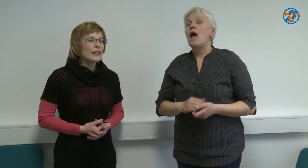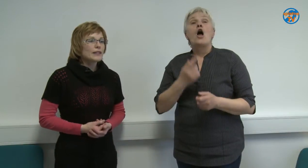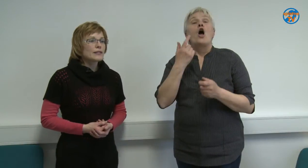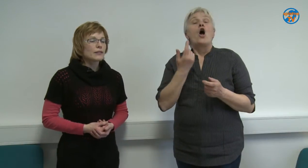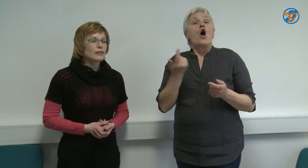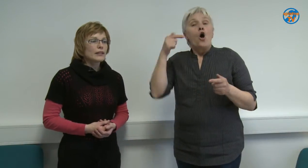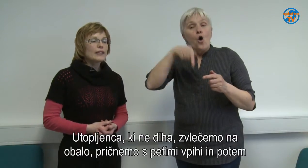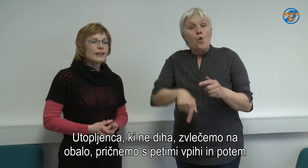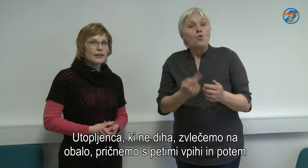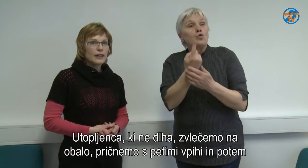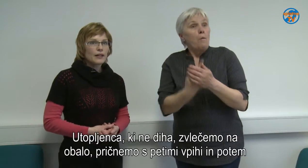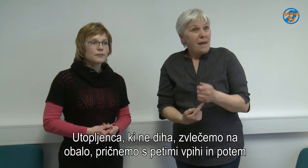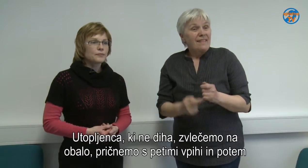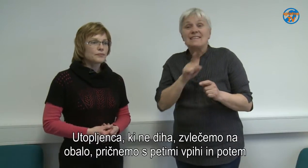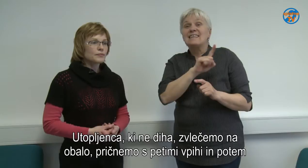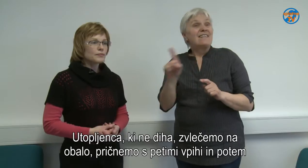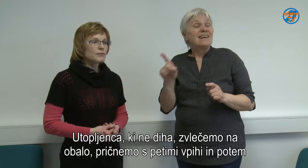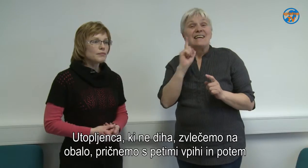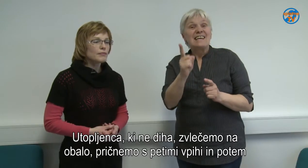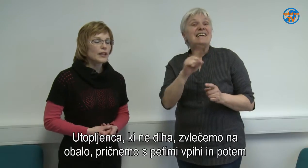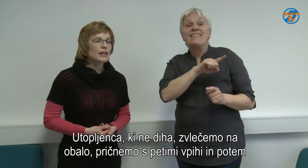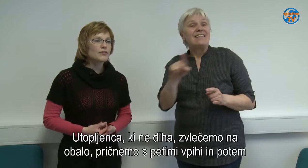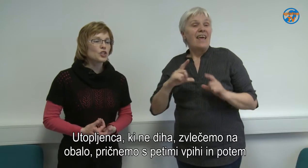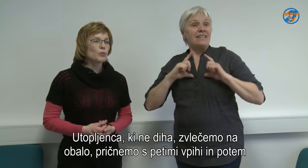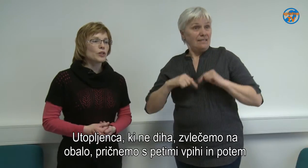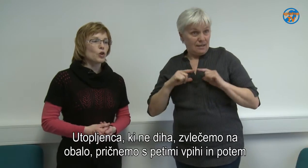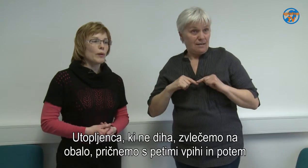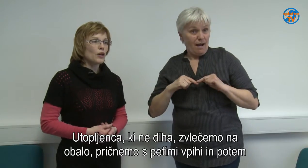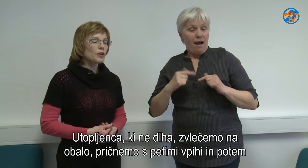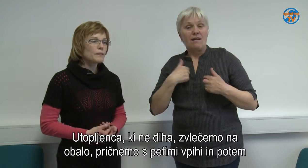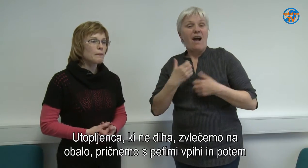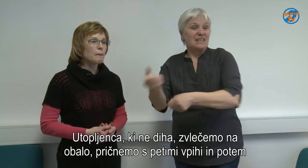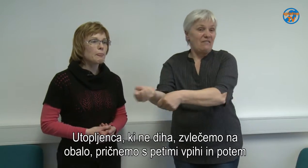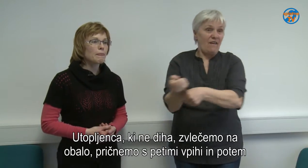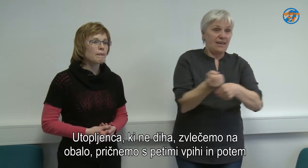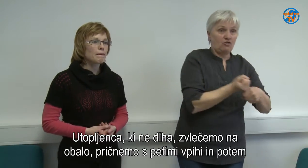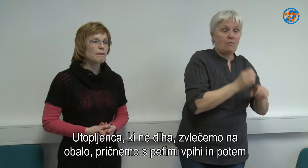Otopljenec, ki ne diha, ga zvlečemo na obalo.